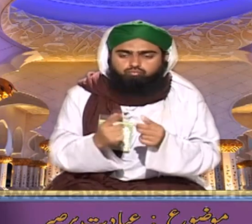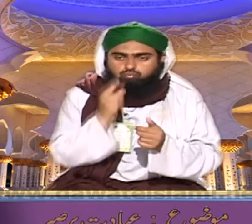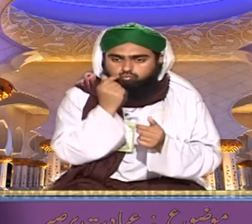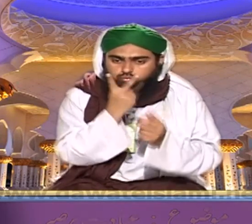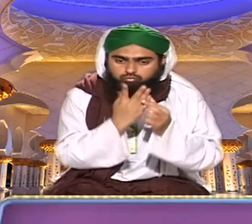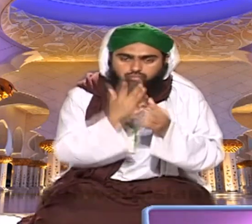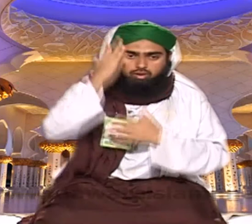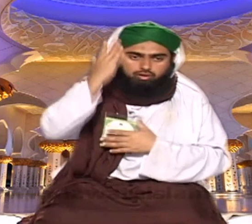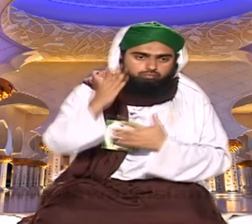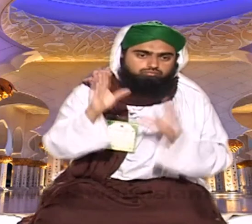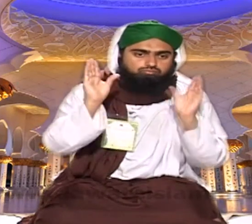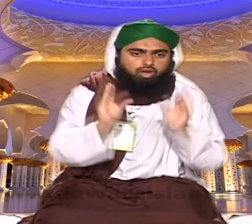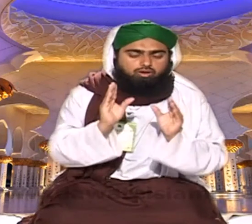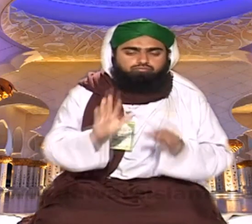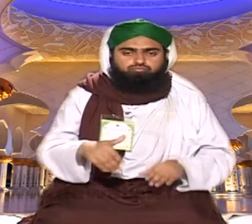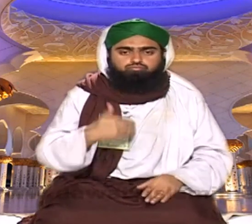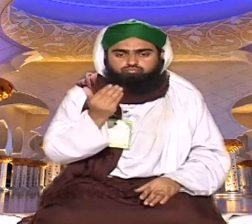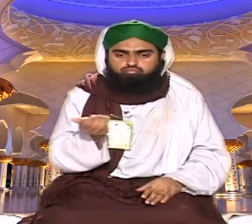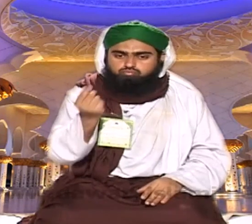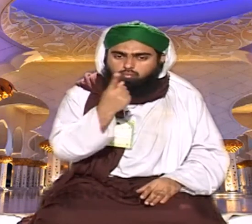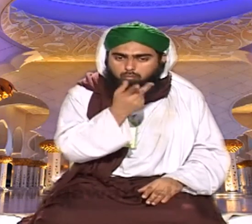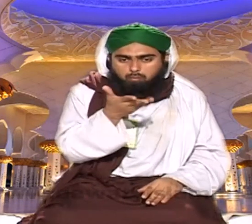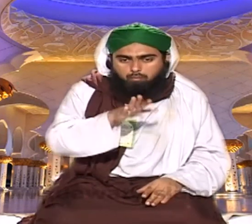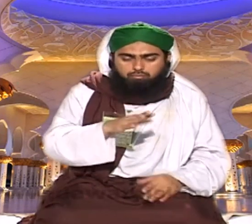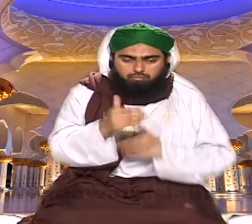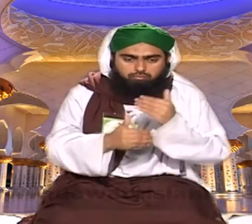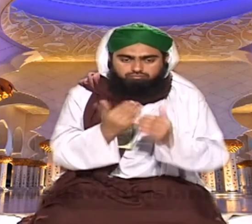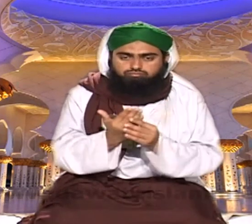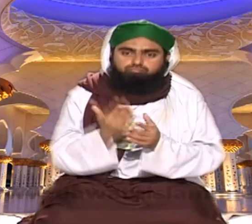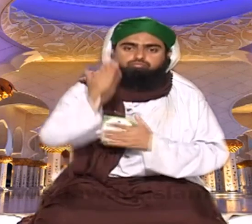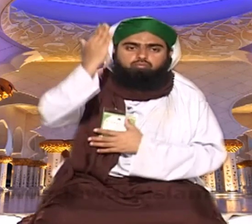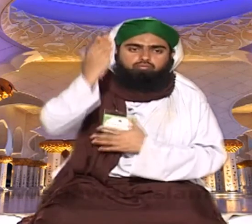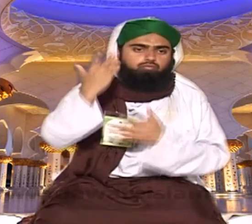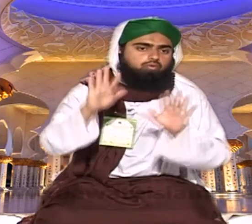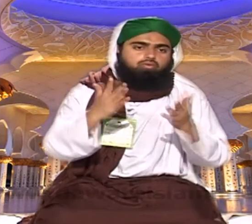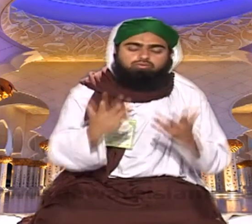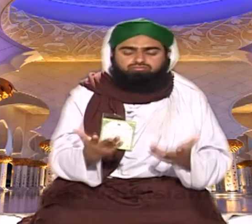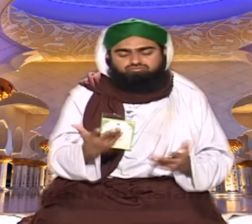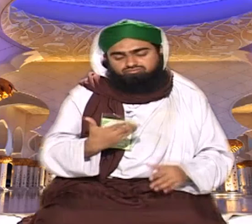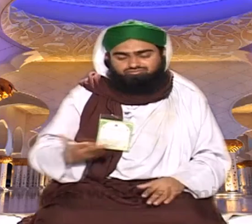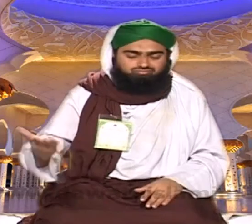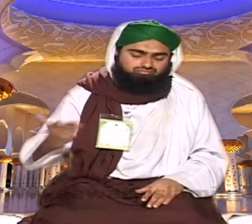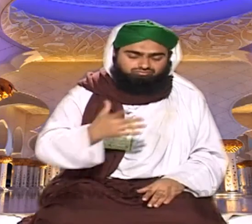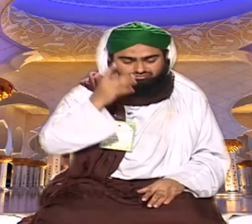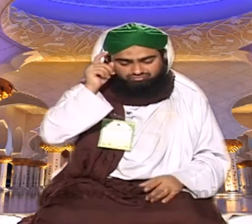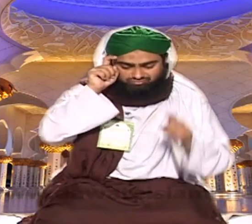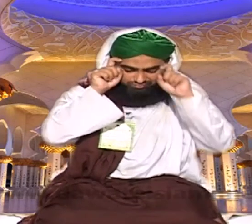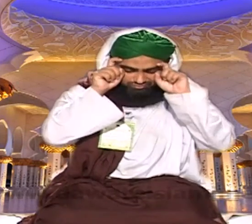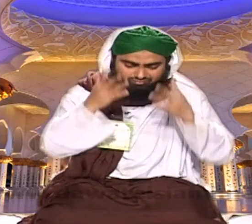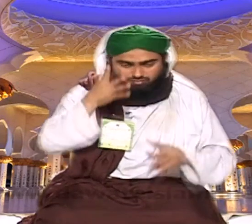چار جمعیرات کا گیپ کر کے میں پوچھتا ہوں تو ایک دو حوال آتی یہ غفلت نہیں ہونی چاہیے آپ بھول جاتے ہیں پھر یہاں آپ کو بتایا یہاں ہم